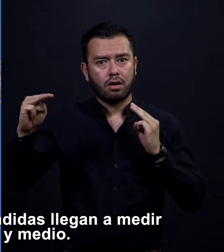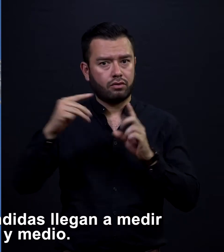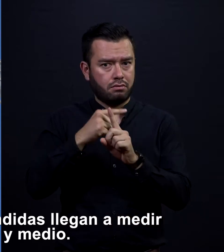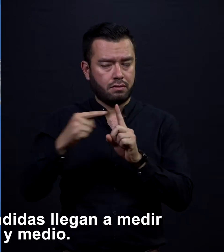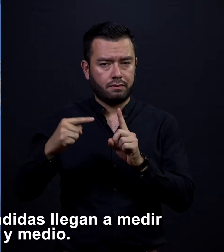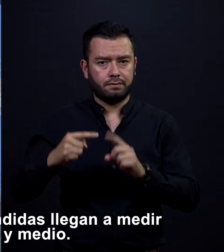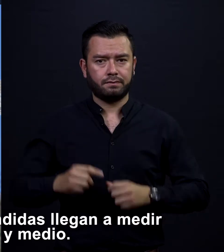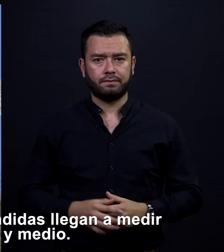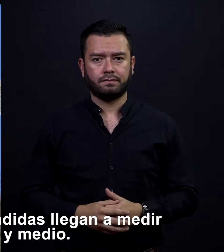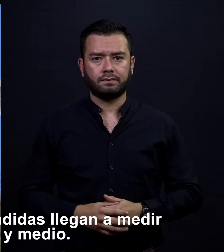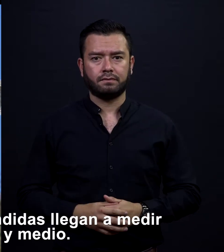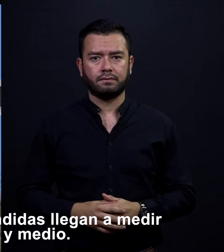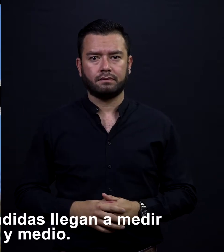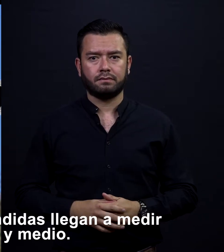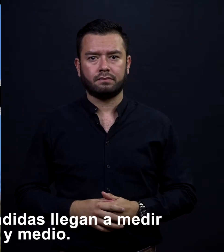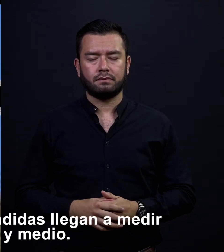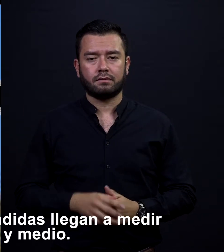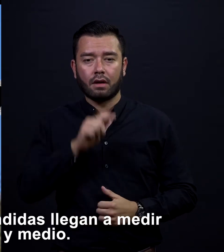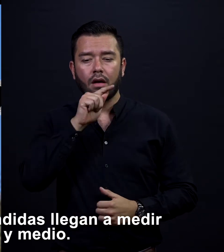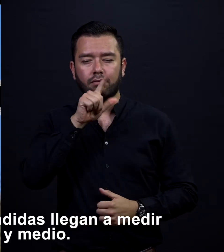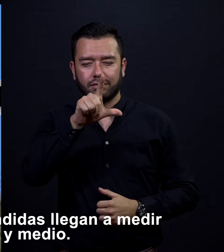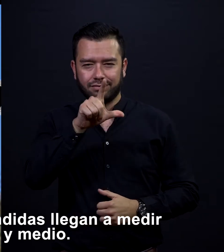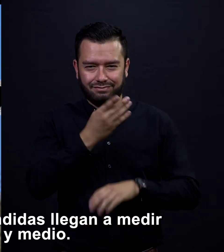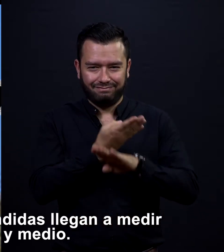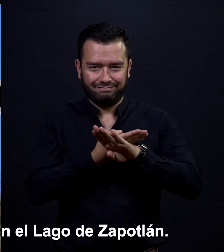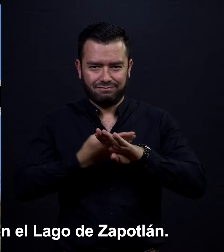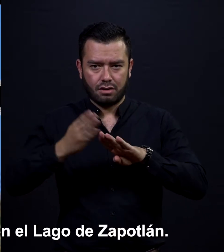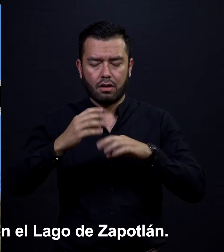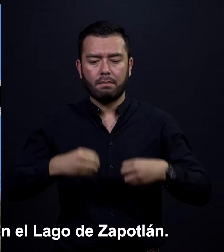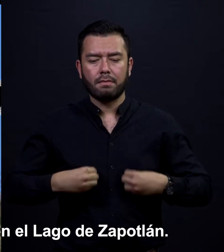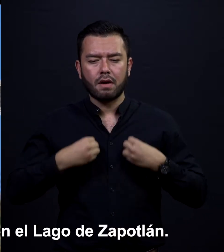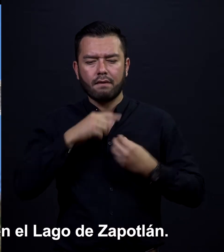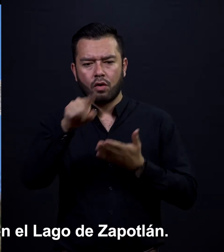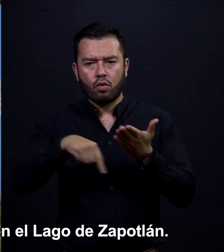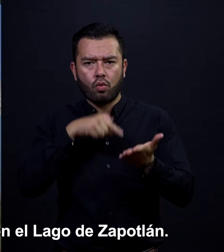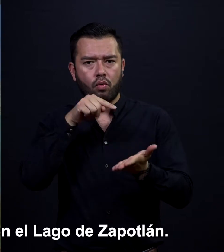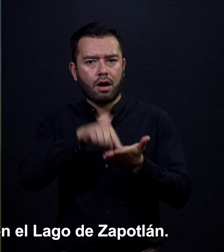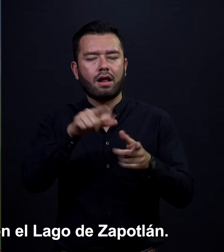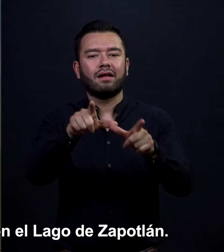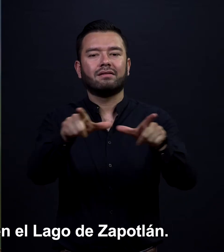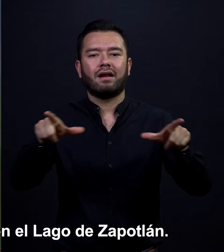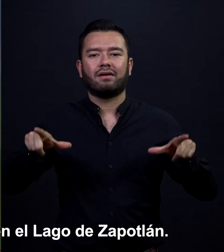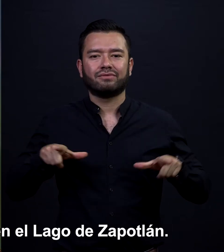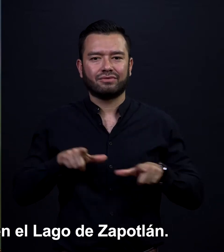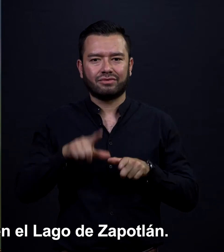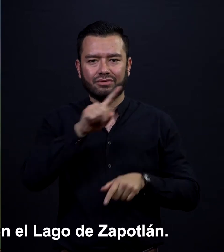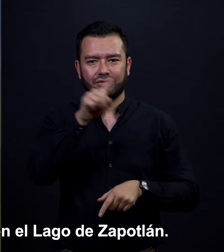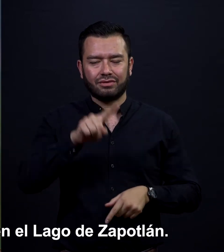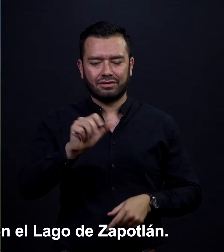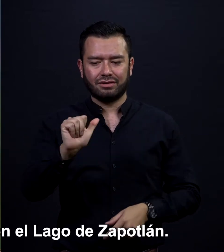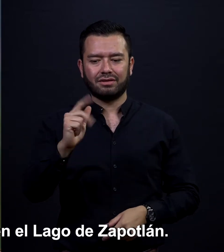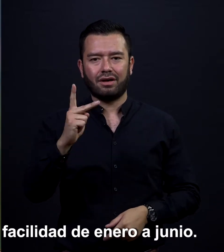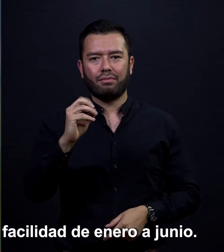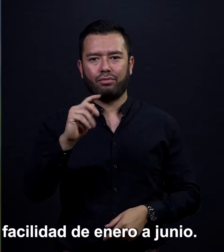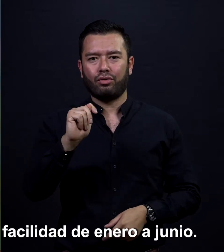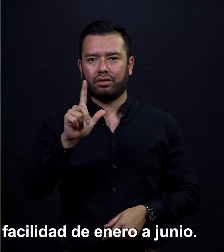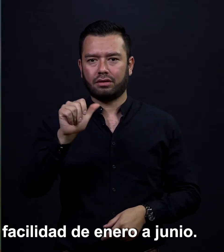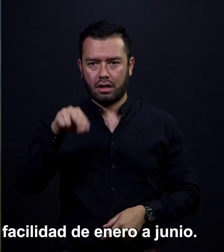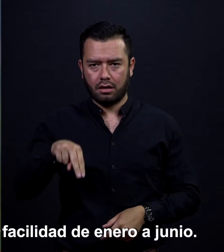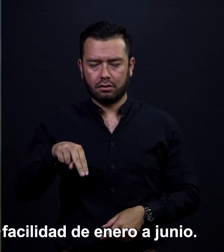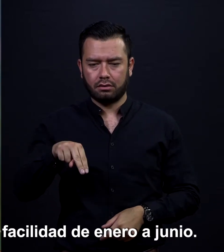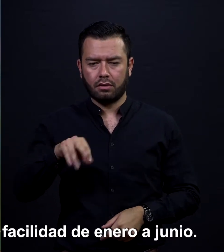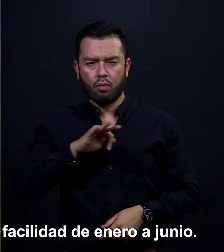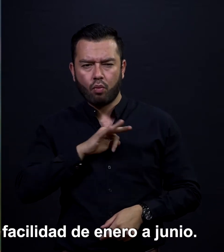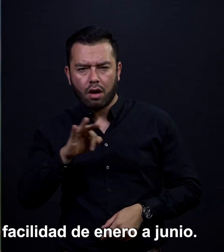alas extendidas llegan a medir un metro y medio. La garza blanca vive en el lago de Zapotlán. La